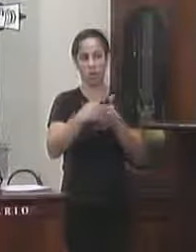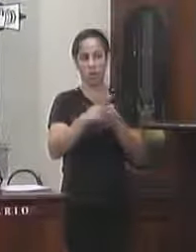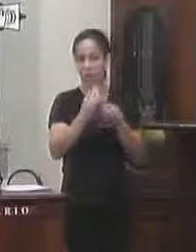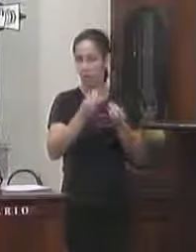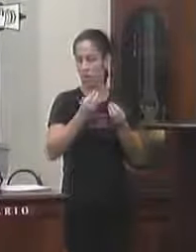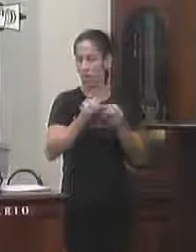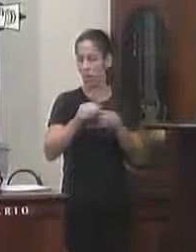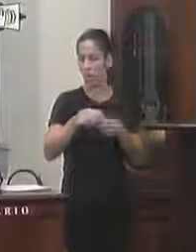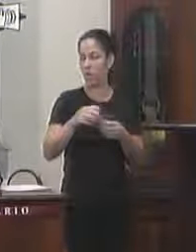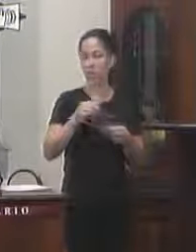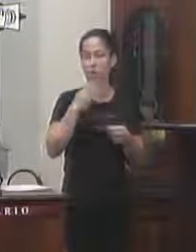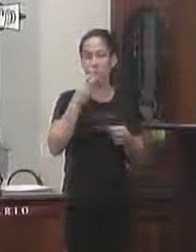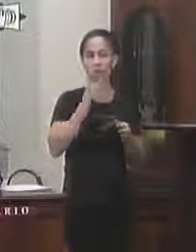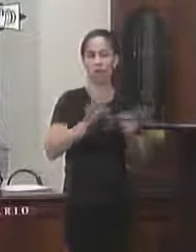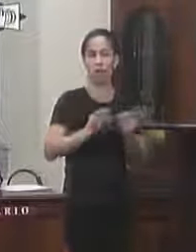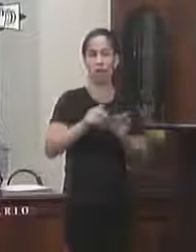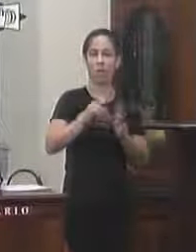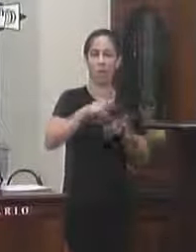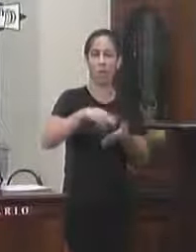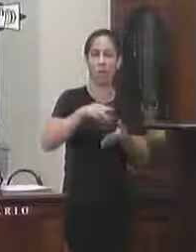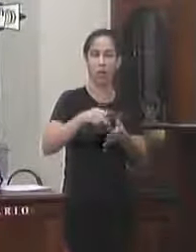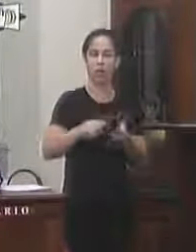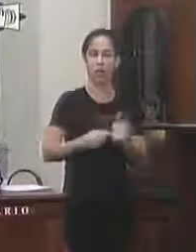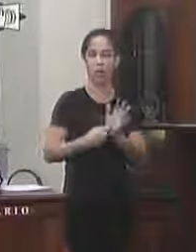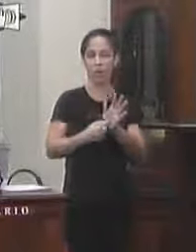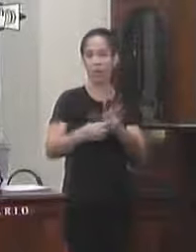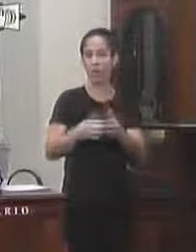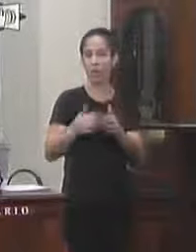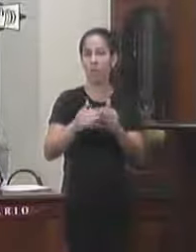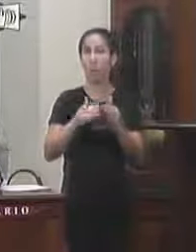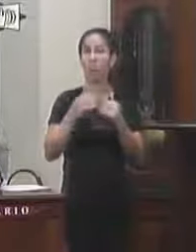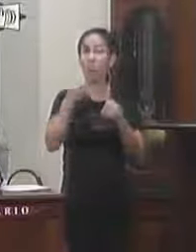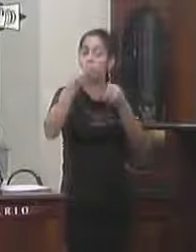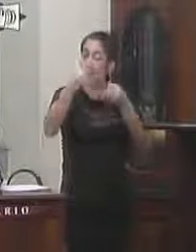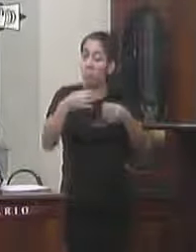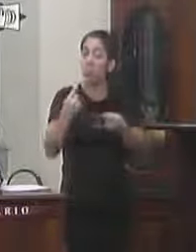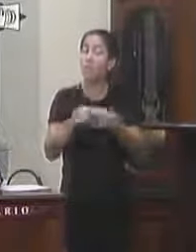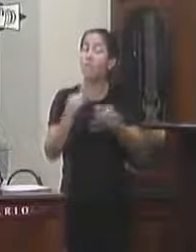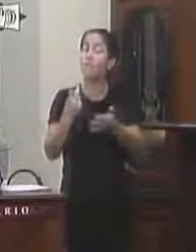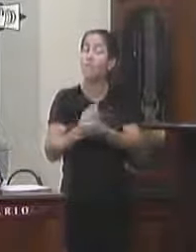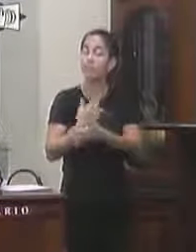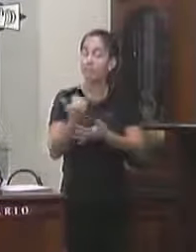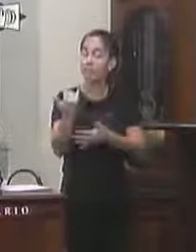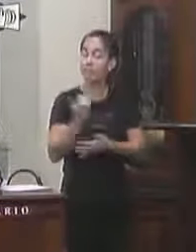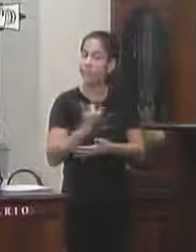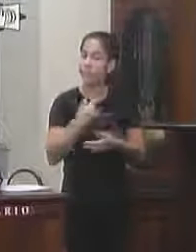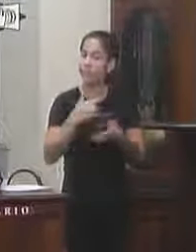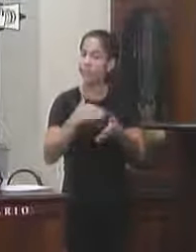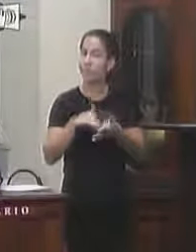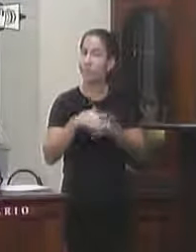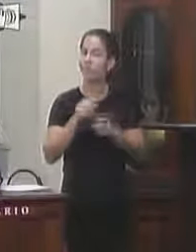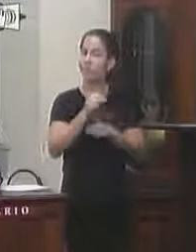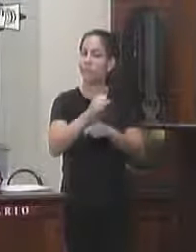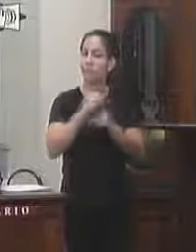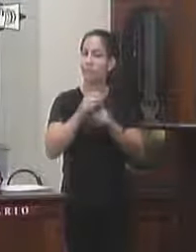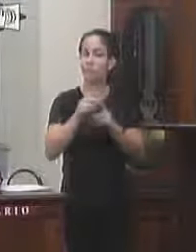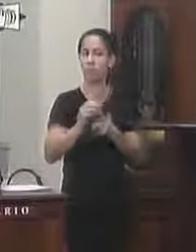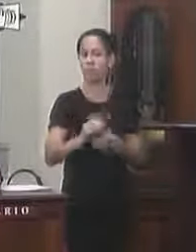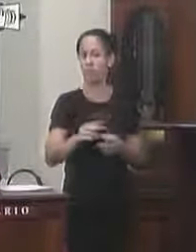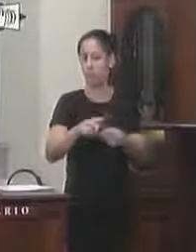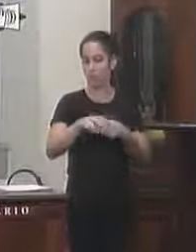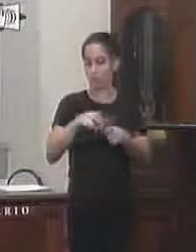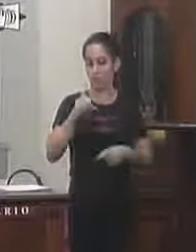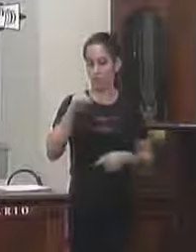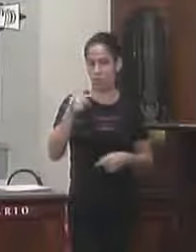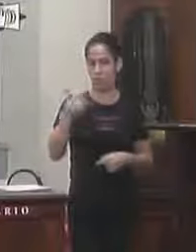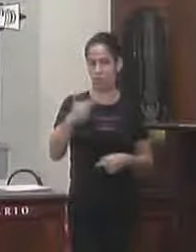o que nos leva a elaborar a presente propositura solicitando por meio deste requerimento uma atenção maior das secretárias sobre as questões citadas sala de